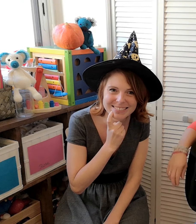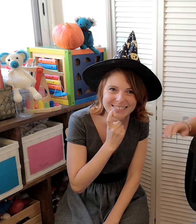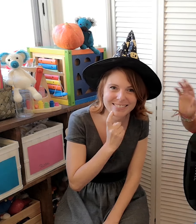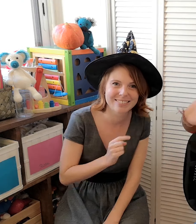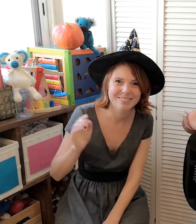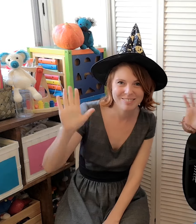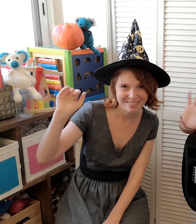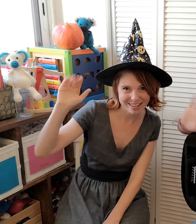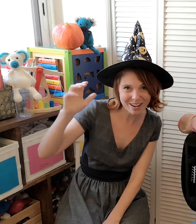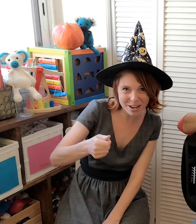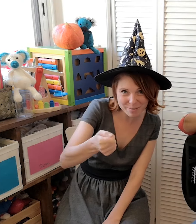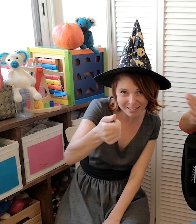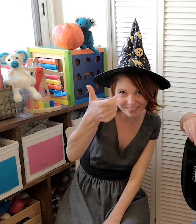A bientôt Au revoir, à bientôt